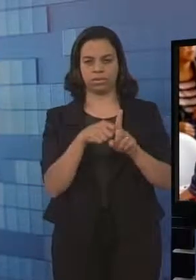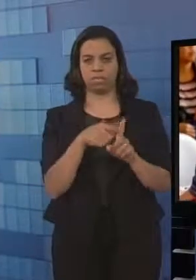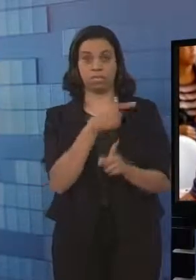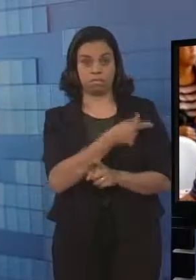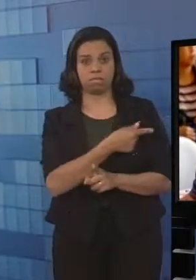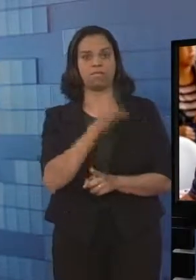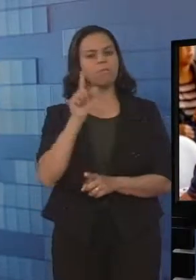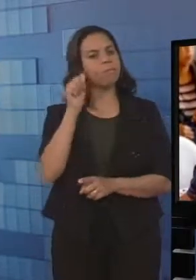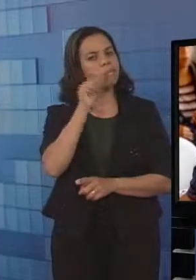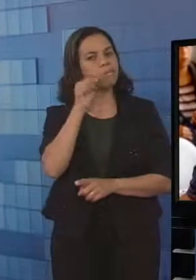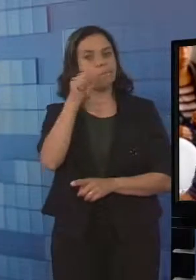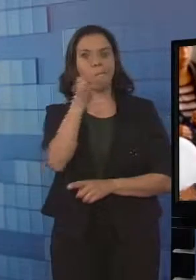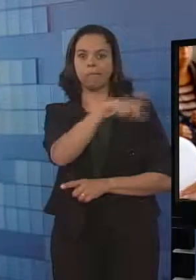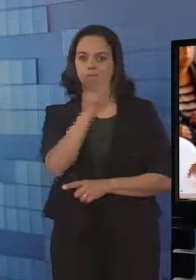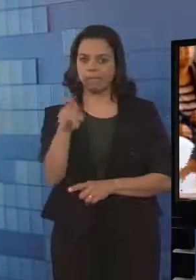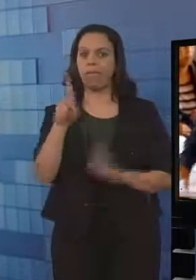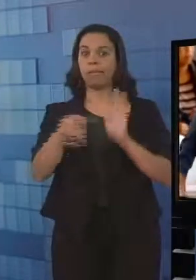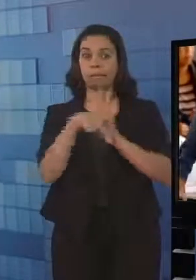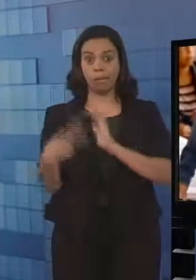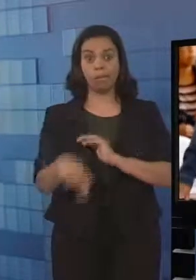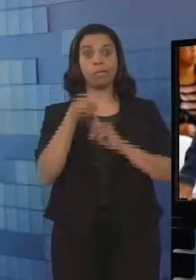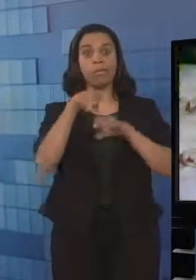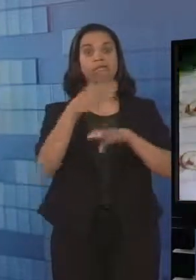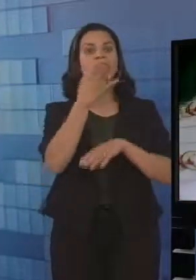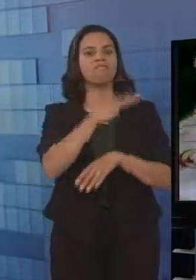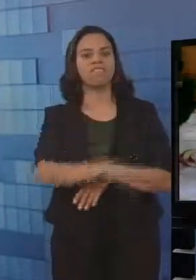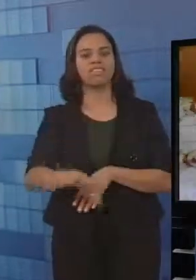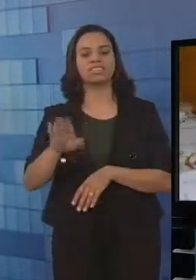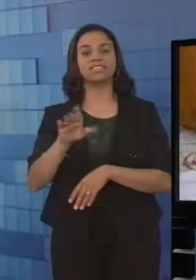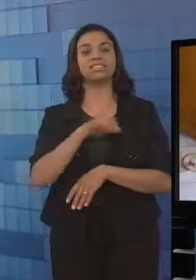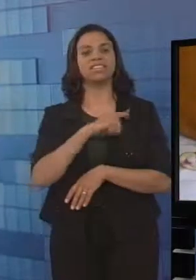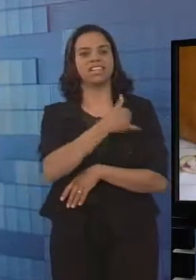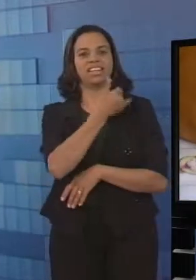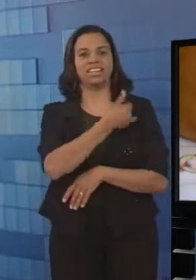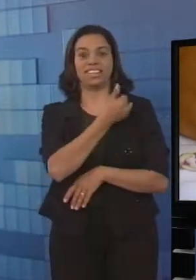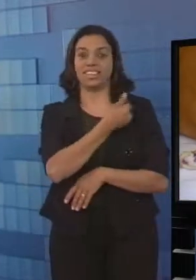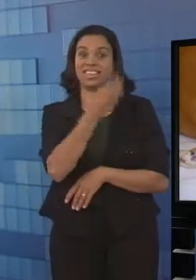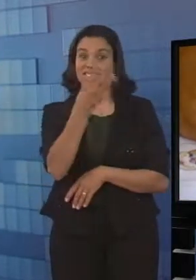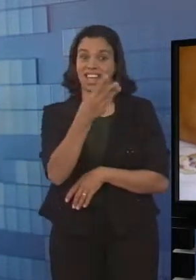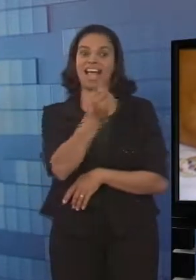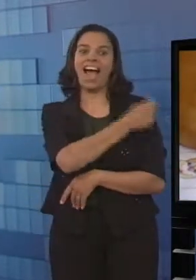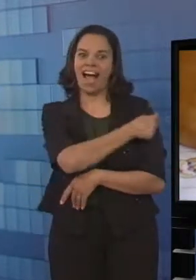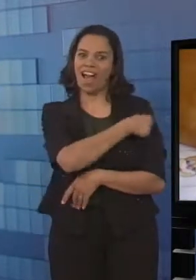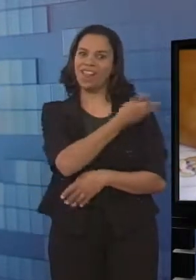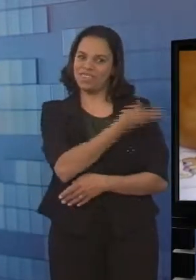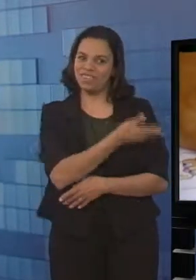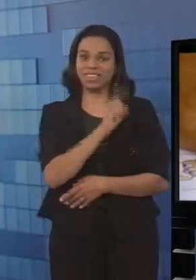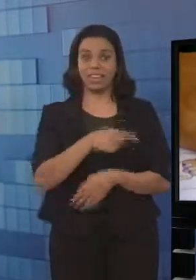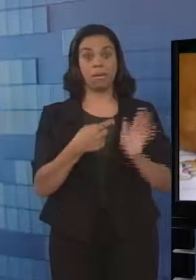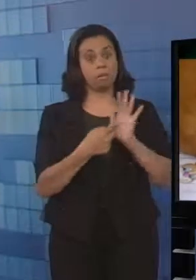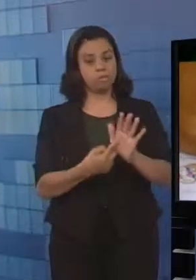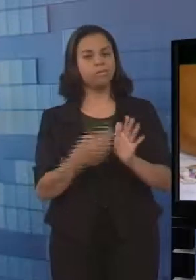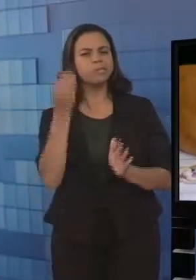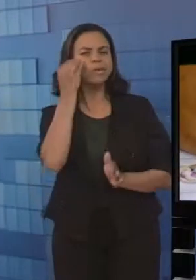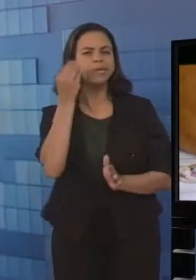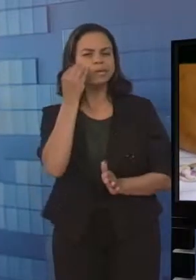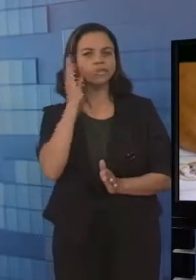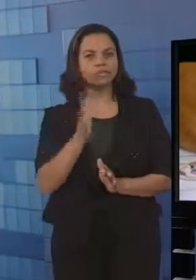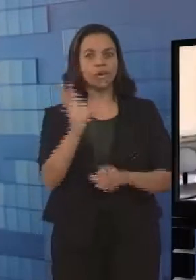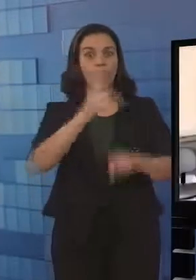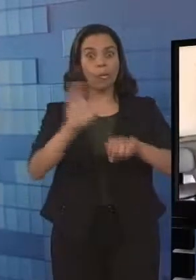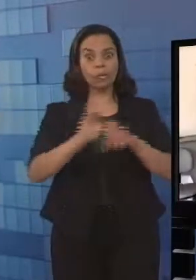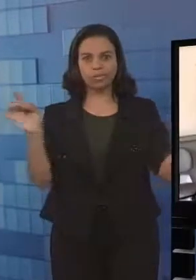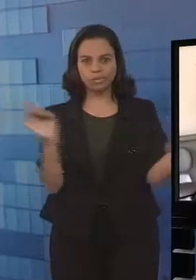professora da educação infantil. Ela leciona para alunos de três anos. A participação no curso trouxe novas experiências.